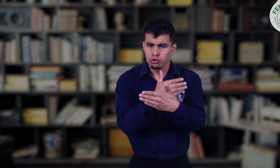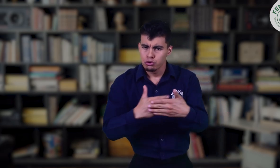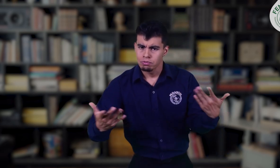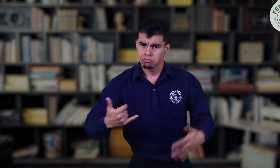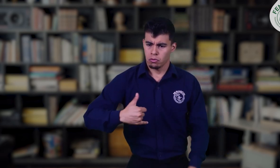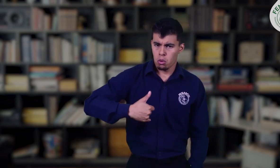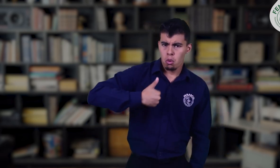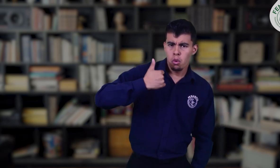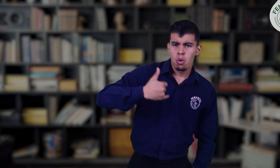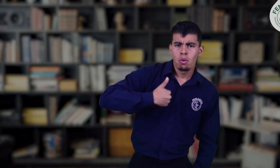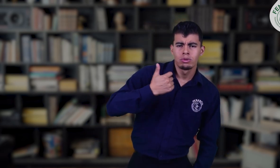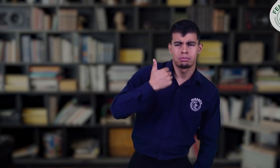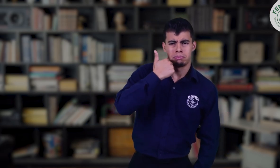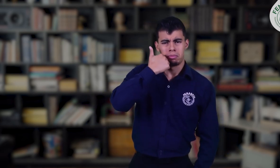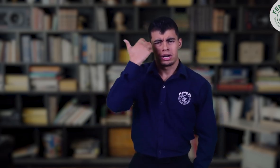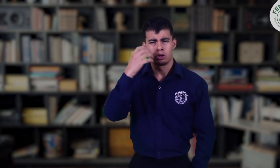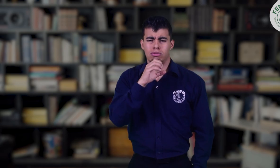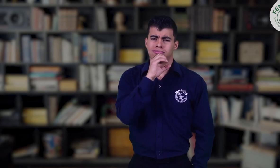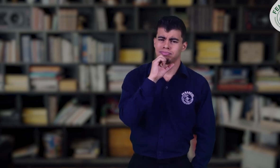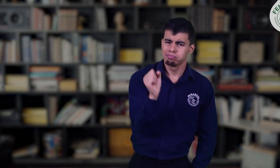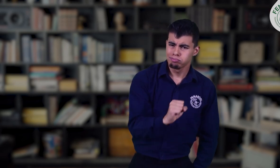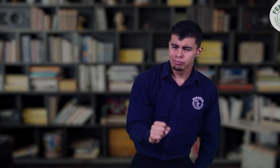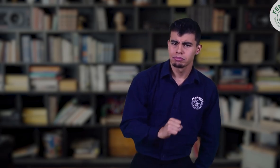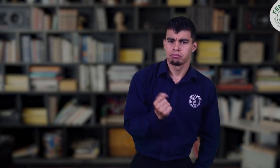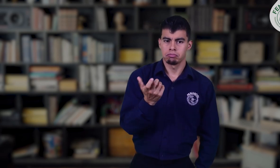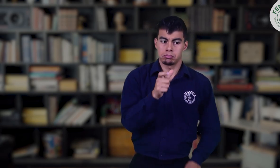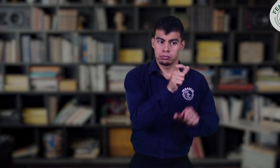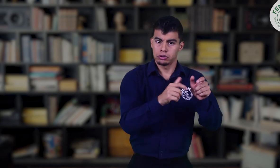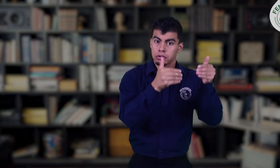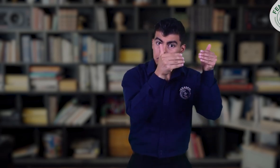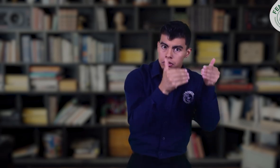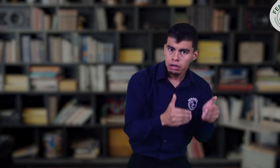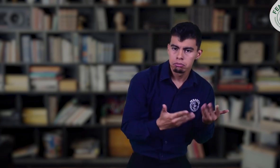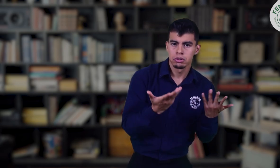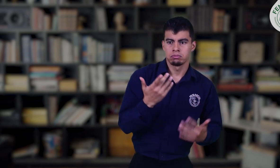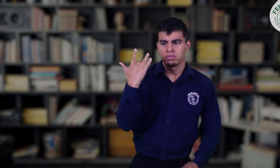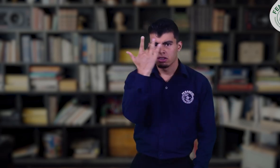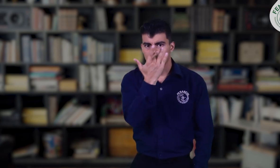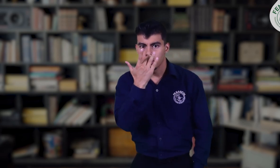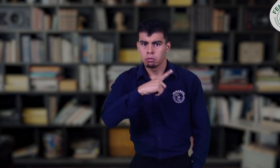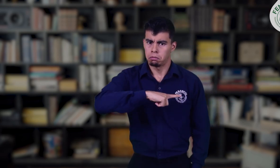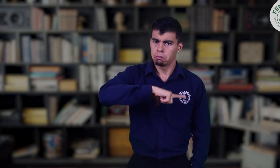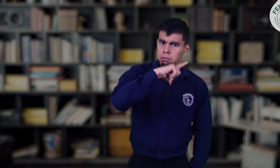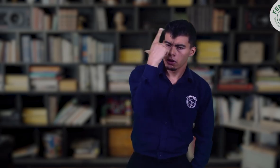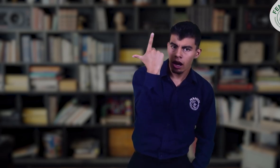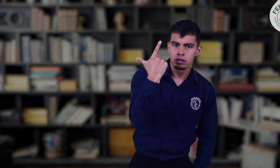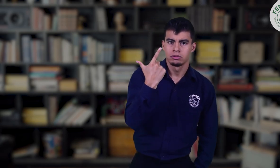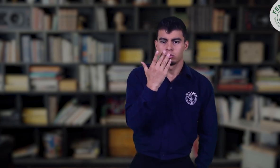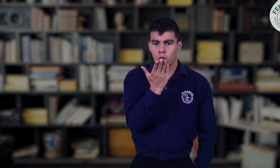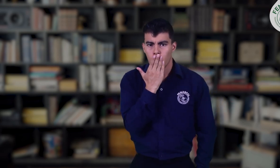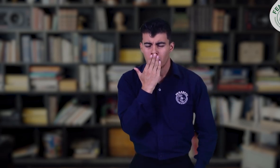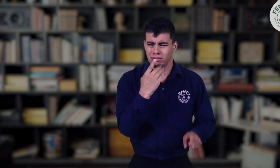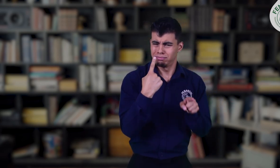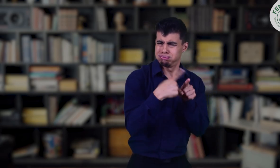adultos o ancianos, o personas con discapacidad, afros, blancos, de origen étnico, o de cualquier otro grupo.